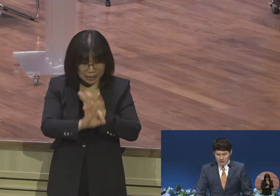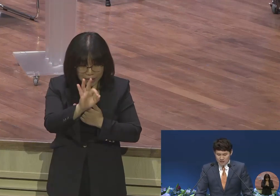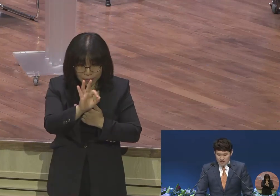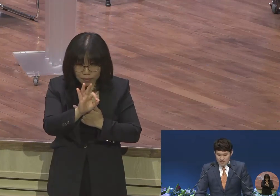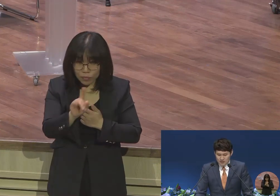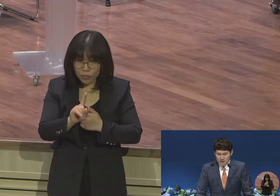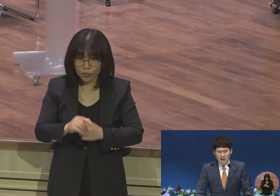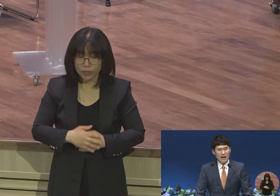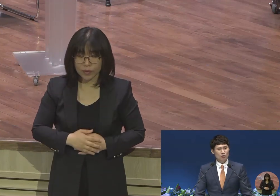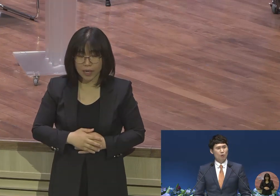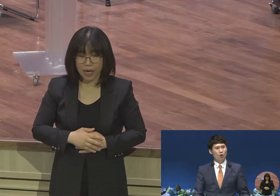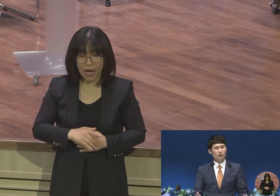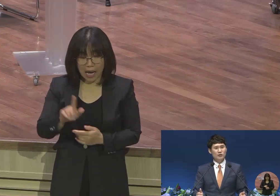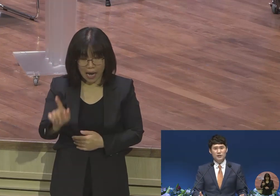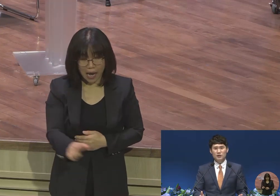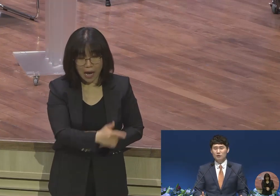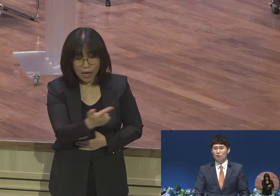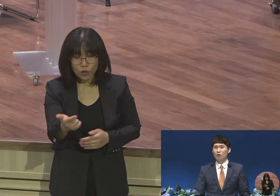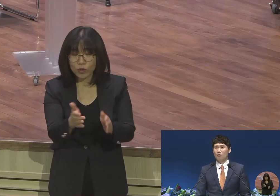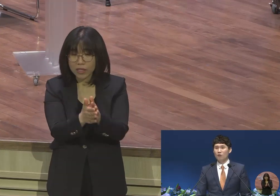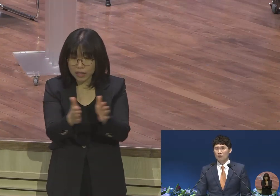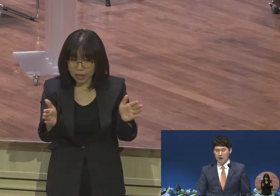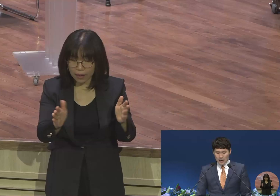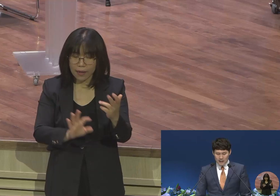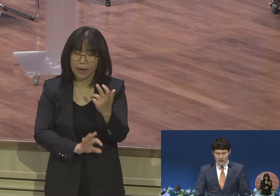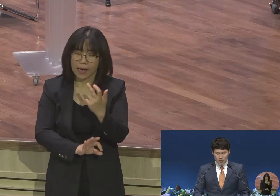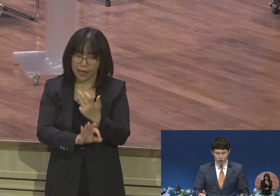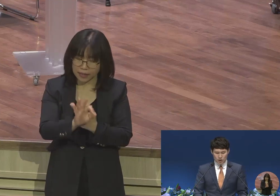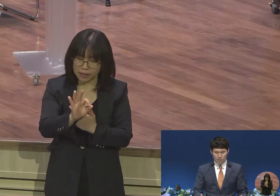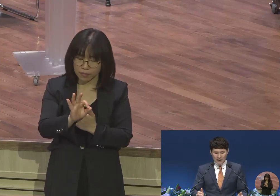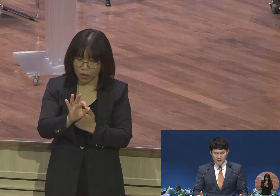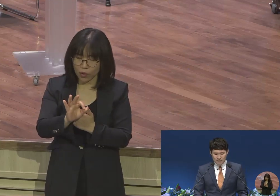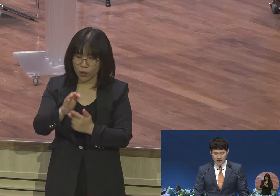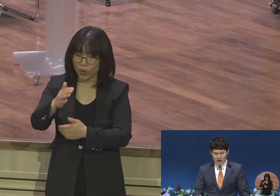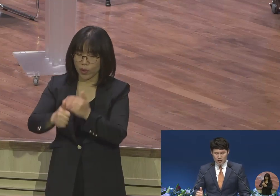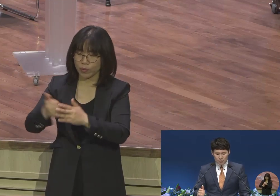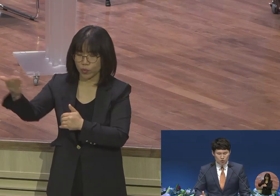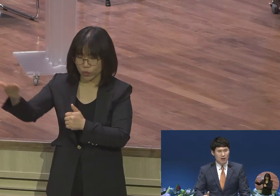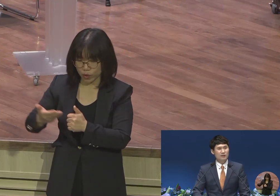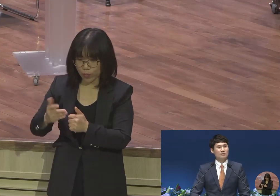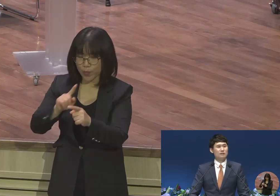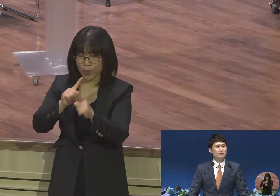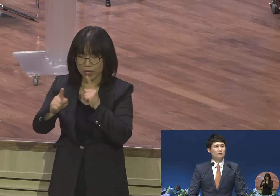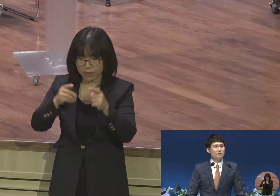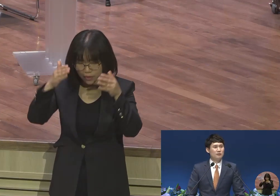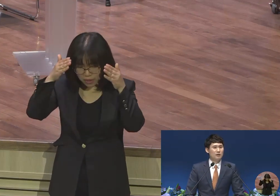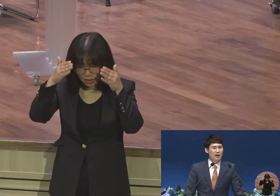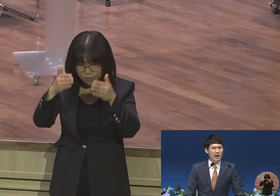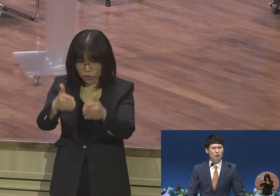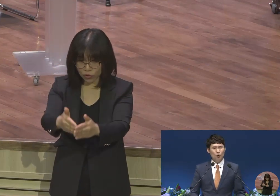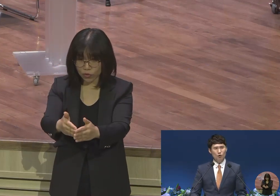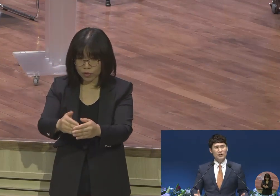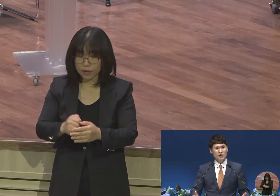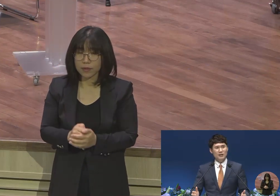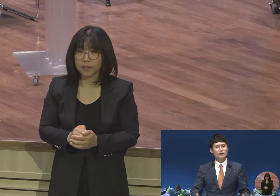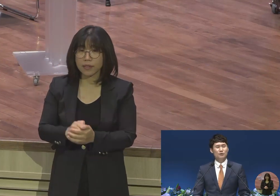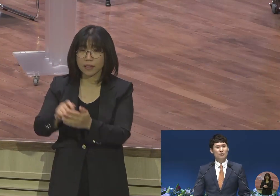그날 하루 모든 일정을 놓고 하나님이 주시는 말씀에 집중하는 하루 종일 뛰어다녀도